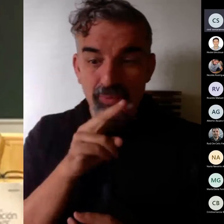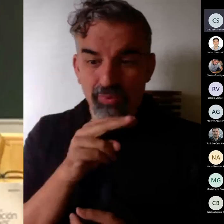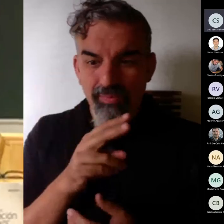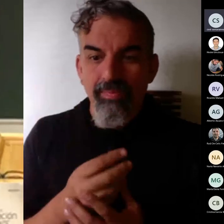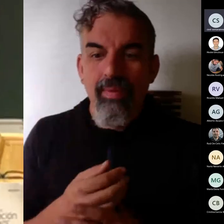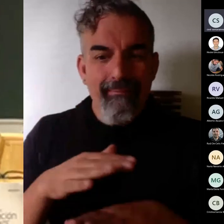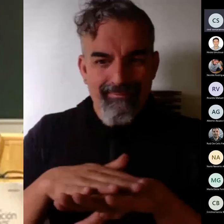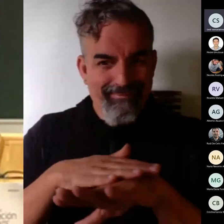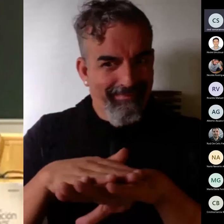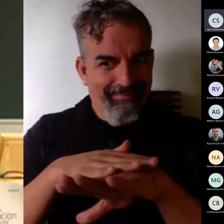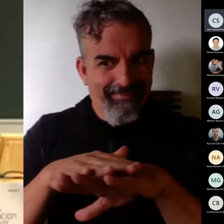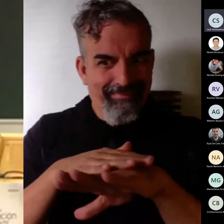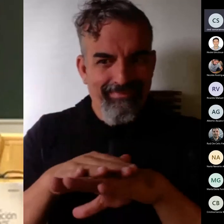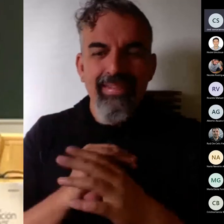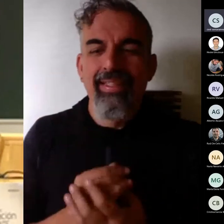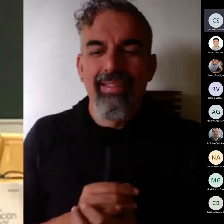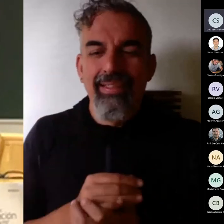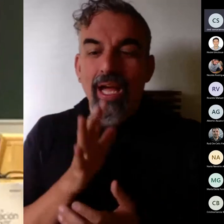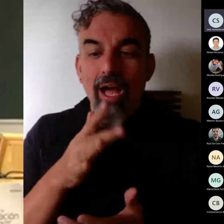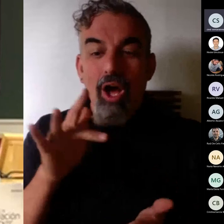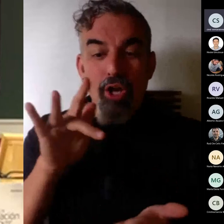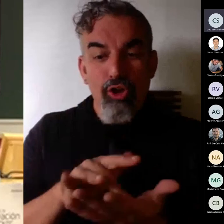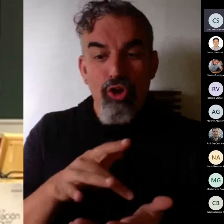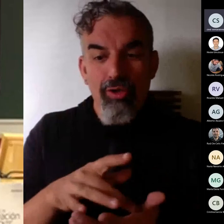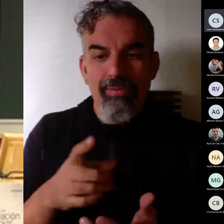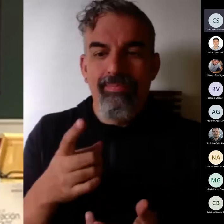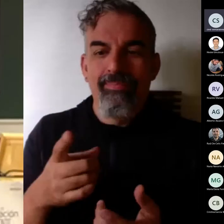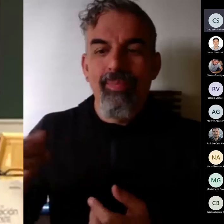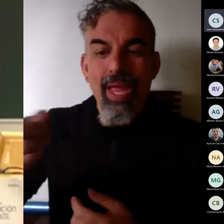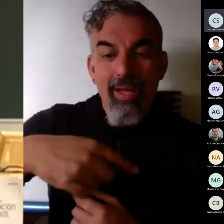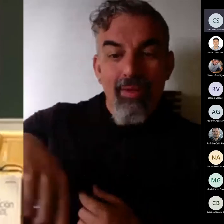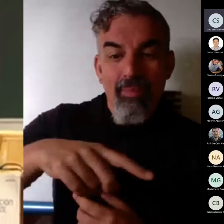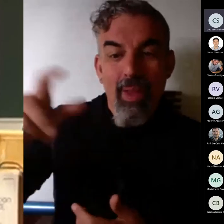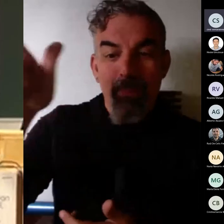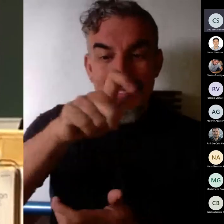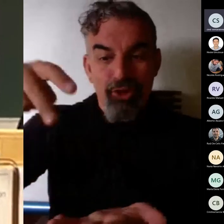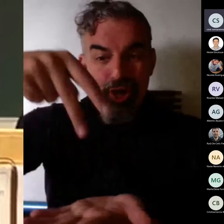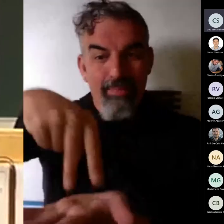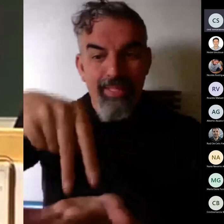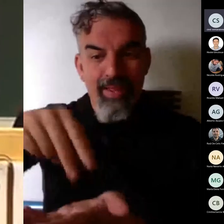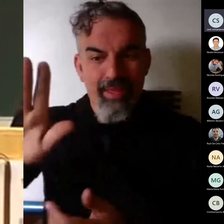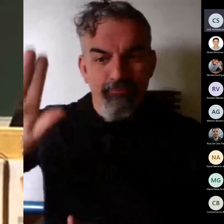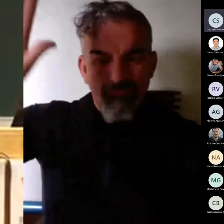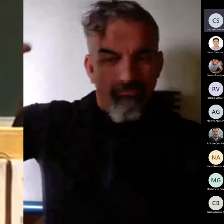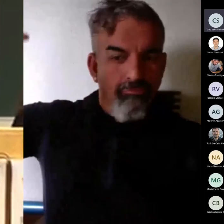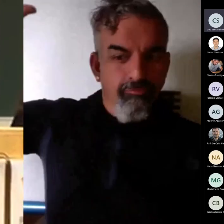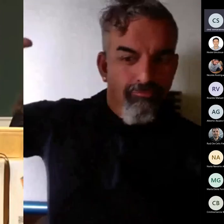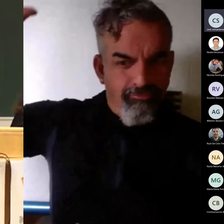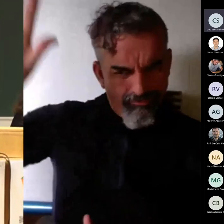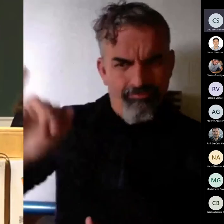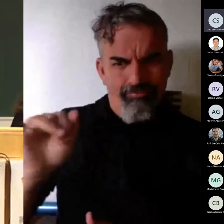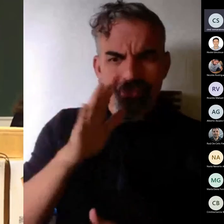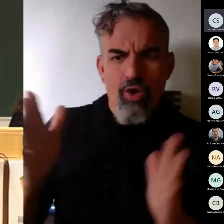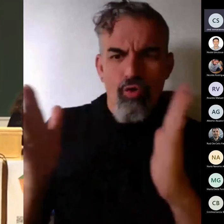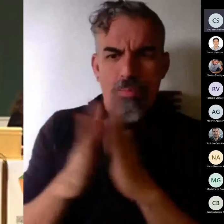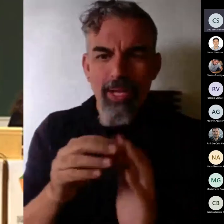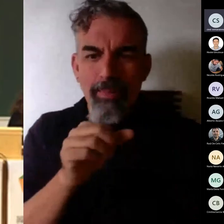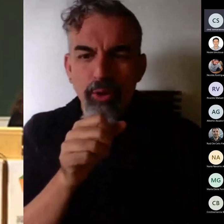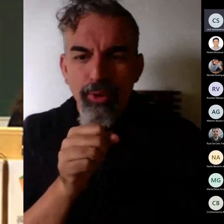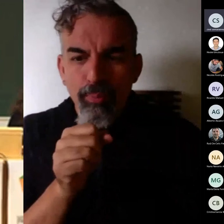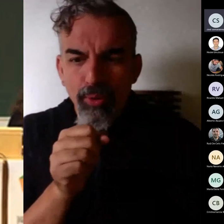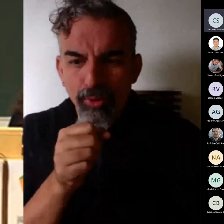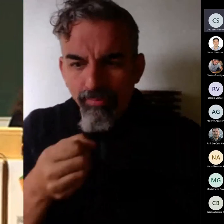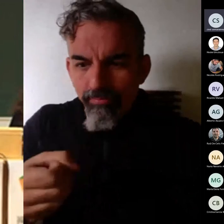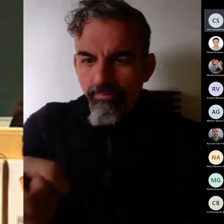perdón vamos primero a dar paso a las preguntas que hay en la sala veo varias manos levantadas y nuestros compañeros se van a ir acercando con los micros